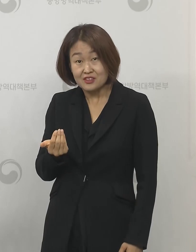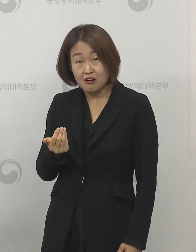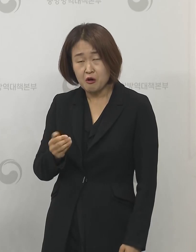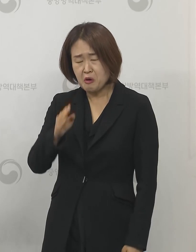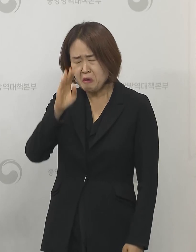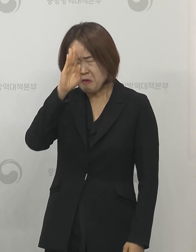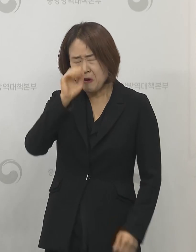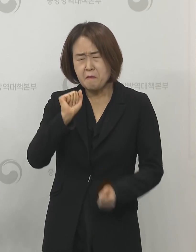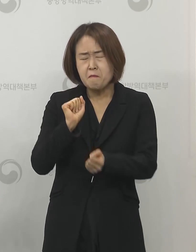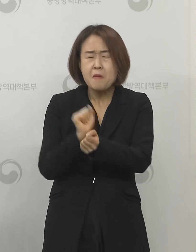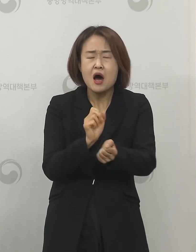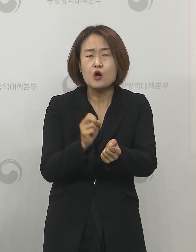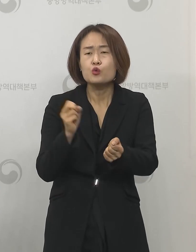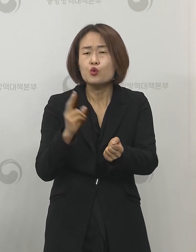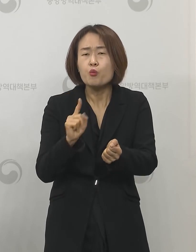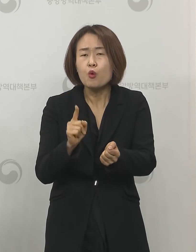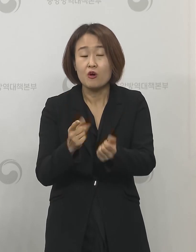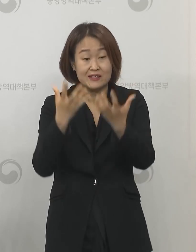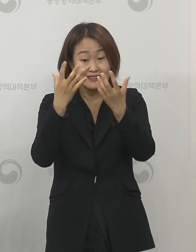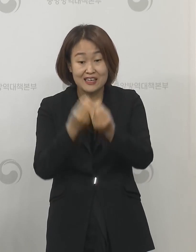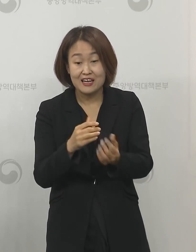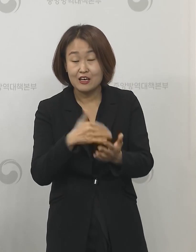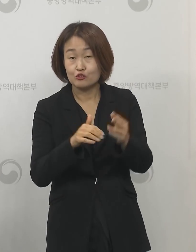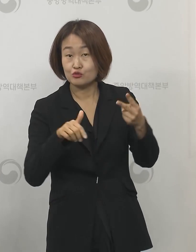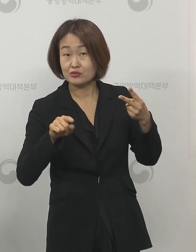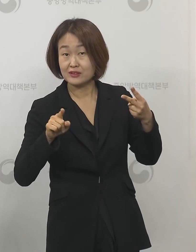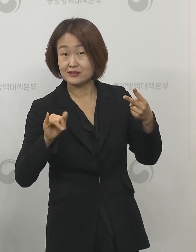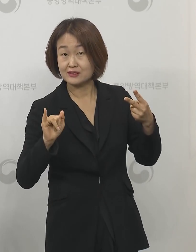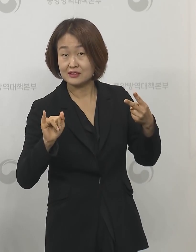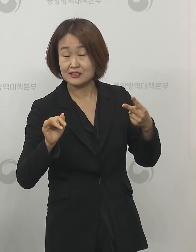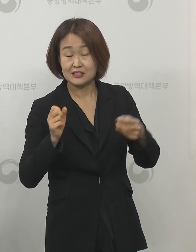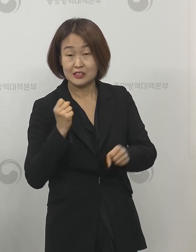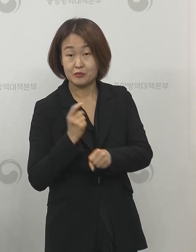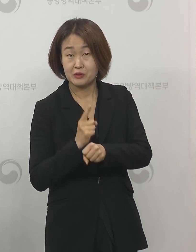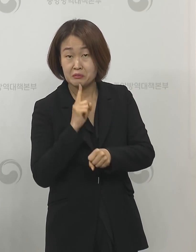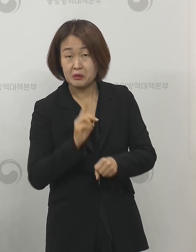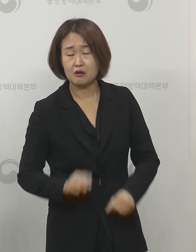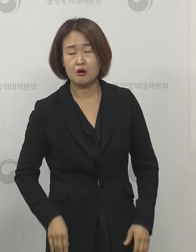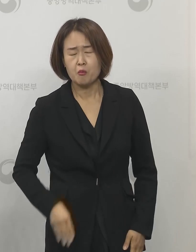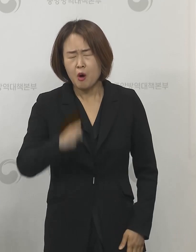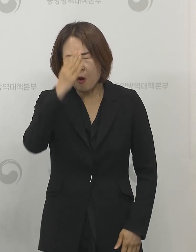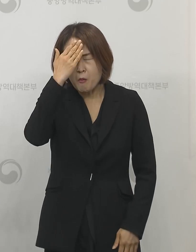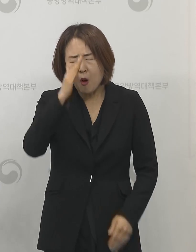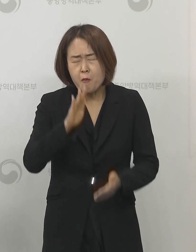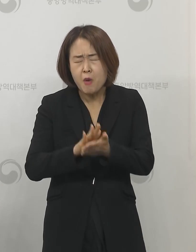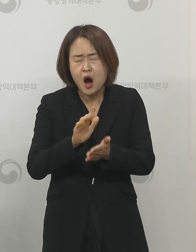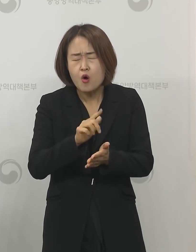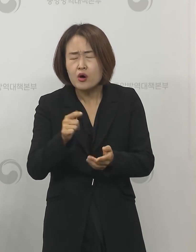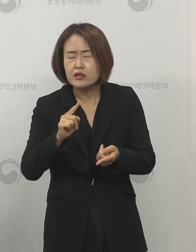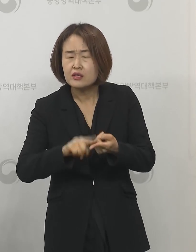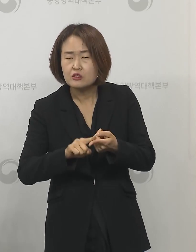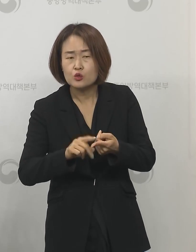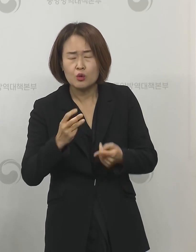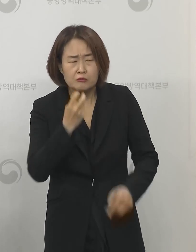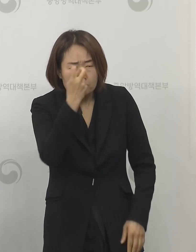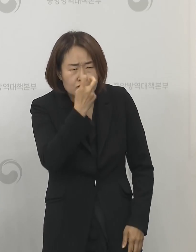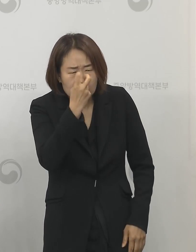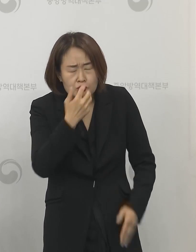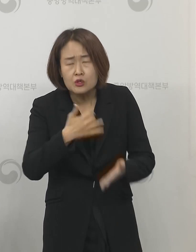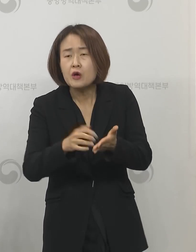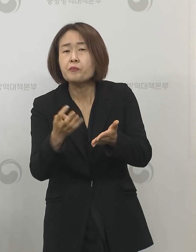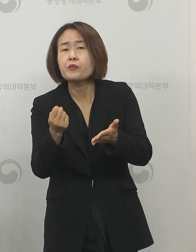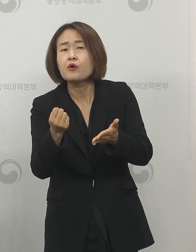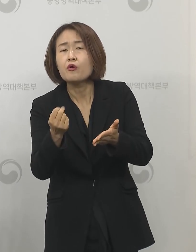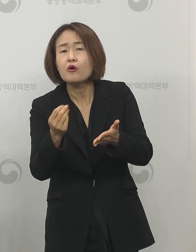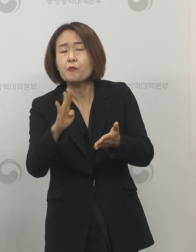경위를 두 가지 사례로 말씀해 주셨는데 증상 발현이나 또는 전수조사의 비율이 각각 어떻게 되는지